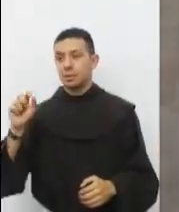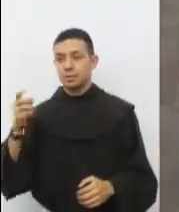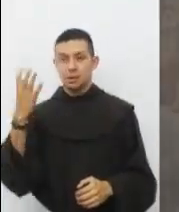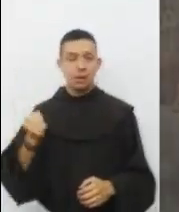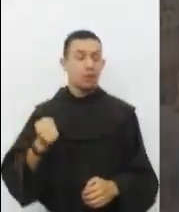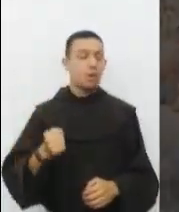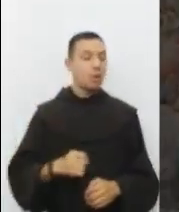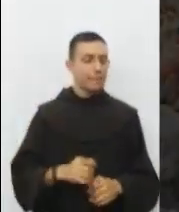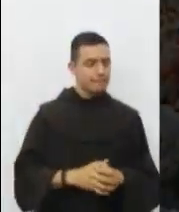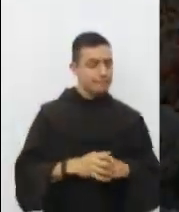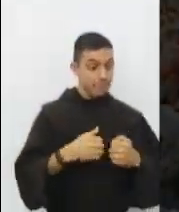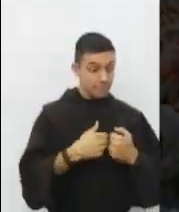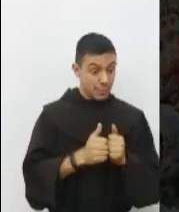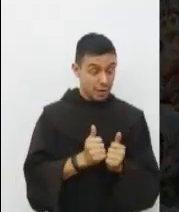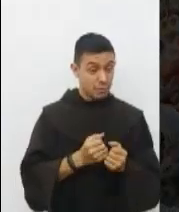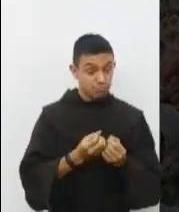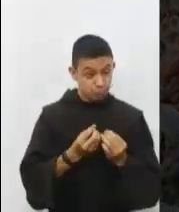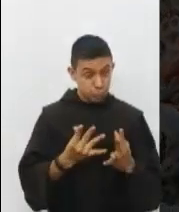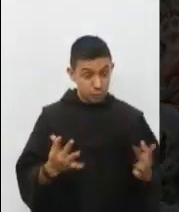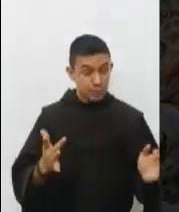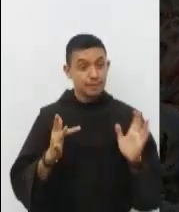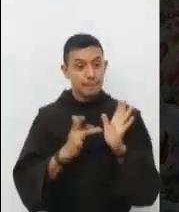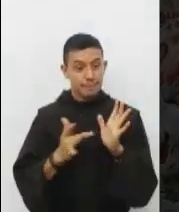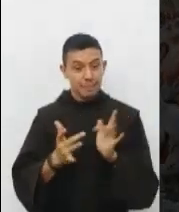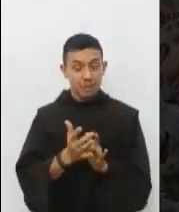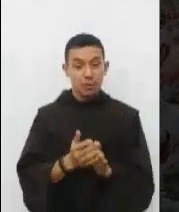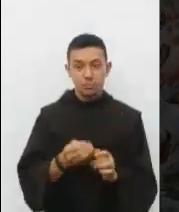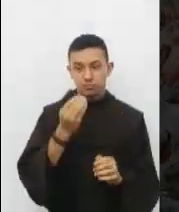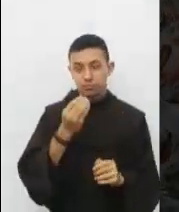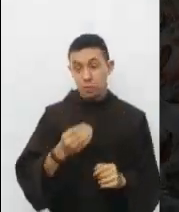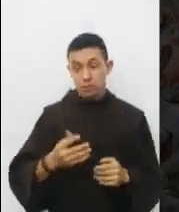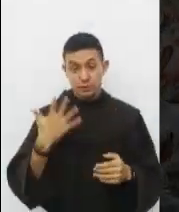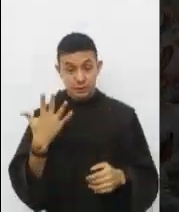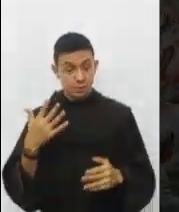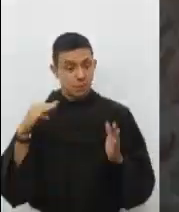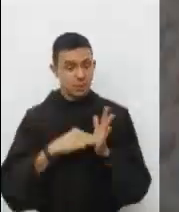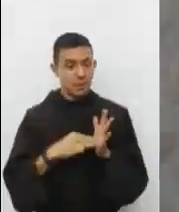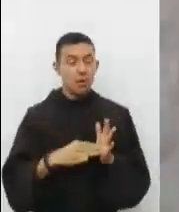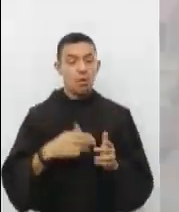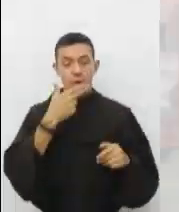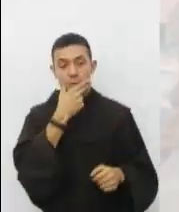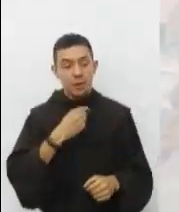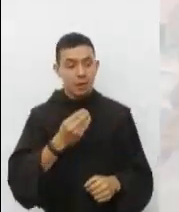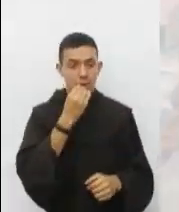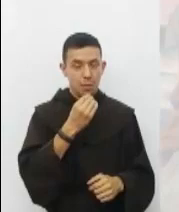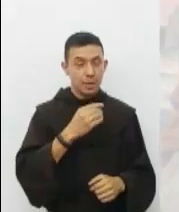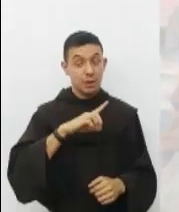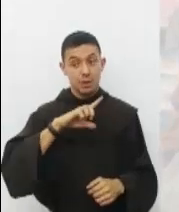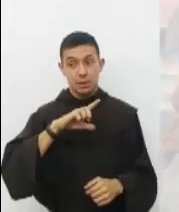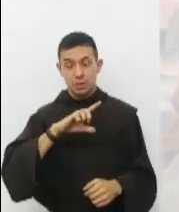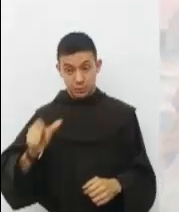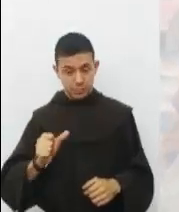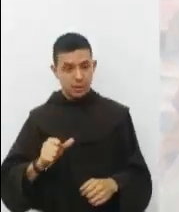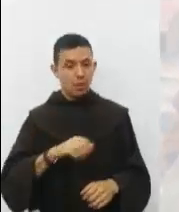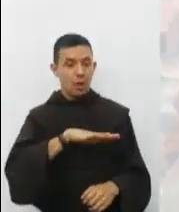de los panes, cuando Jesús dio de comer a cinco mil hombres, sus discípulos lo vieron caminando sobre el lago. Al día